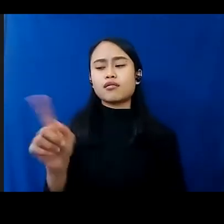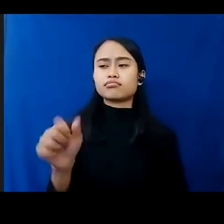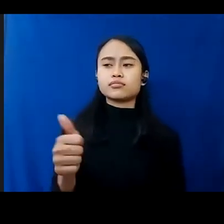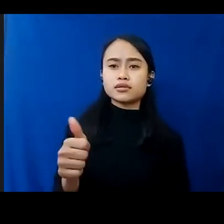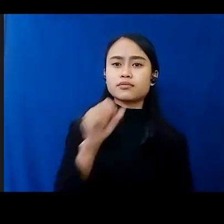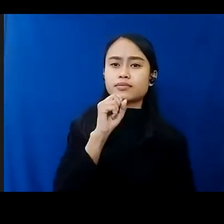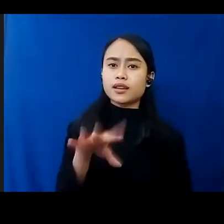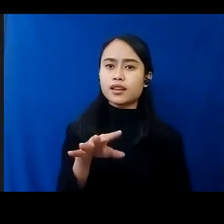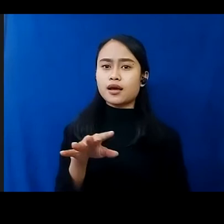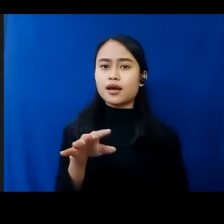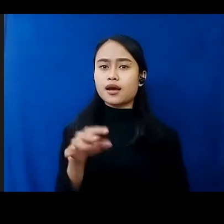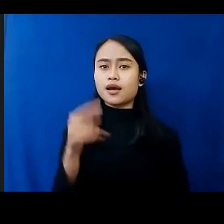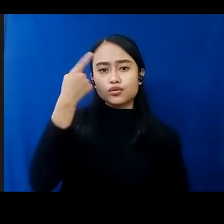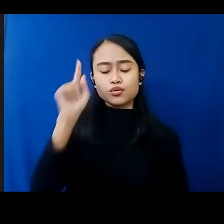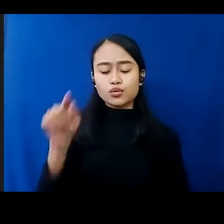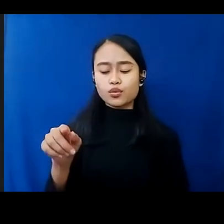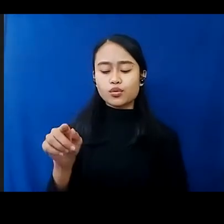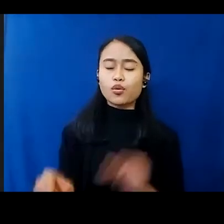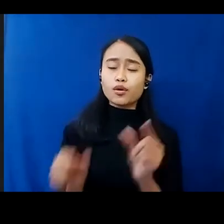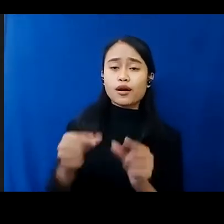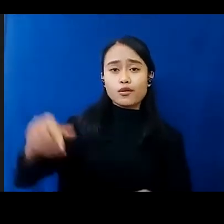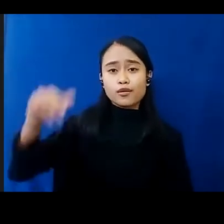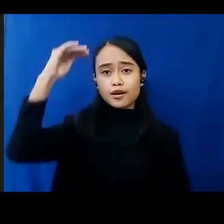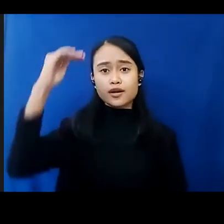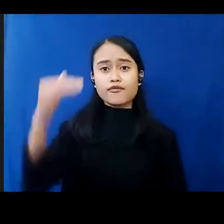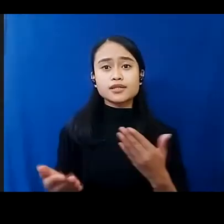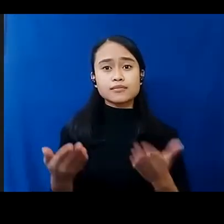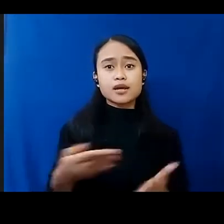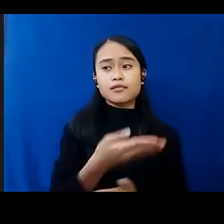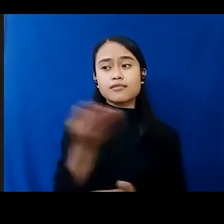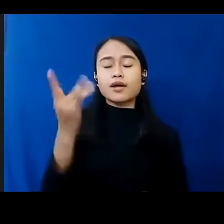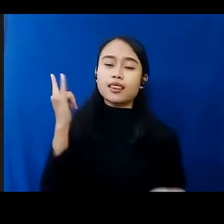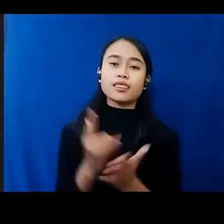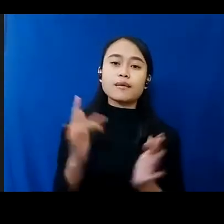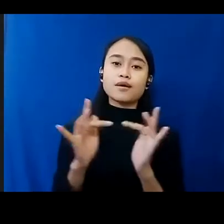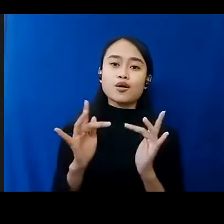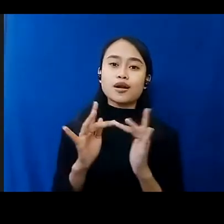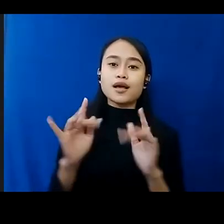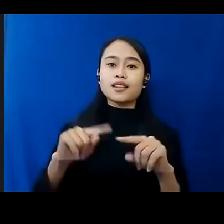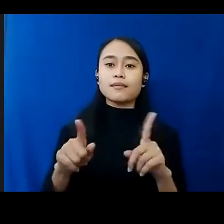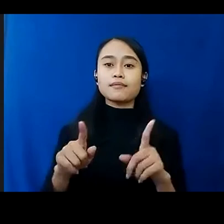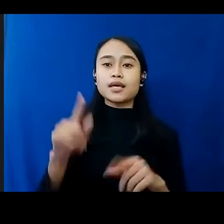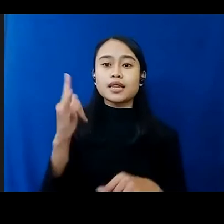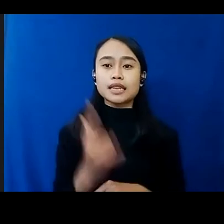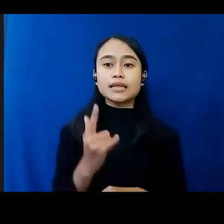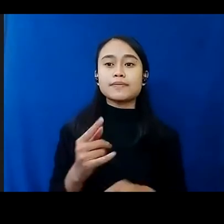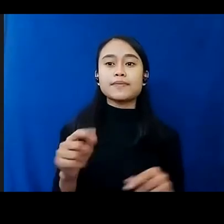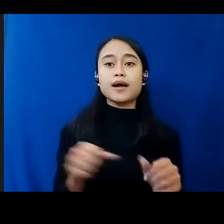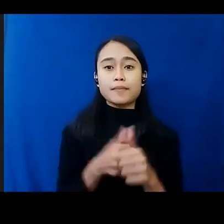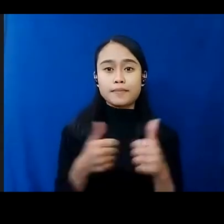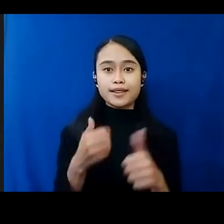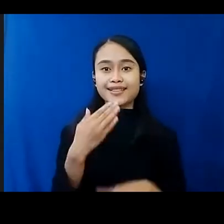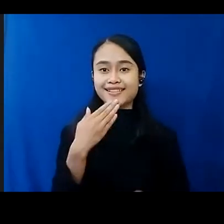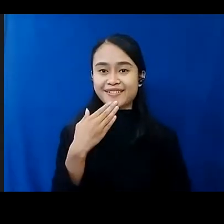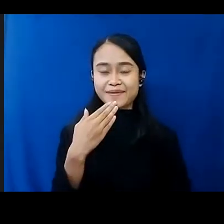Safer Online And How They Can Inform The Solution So Thank You For That I Hope I Have Given You Some